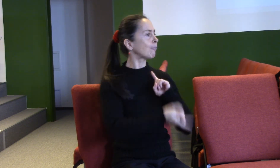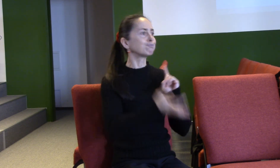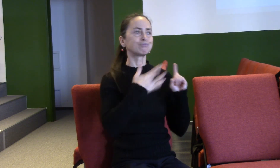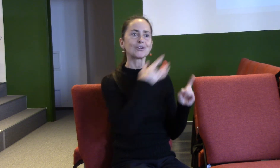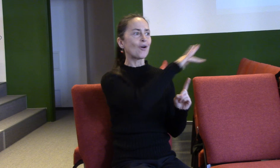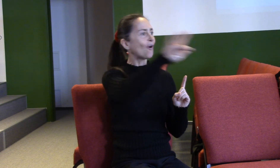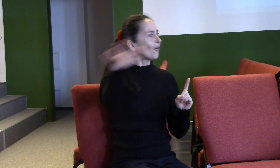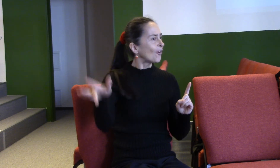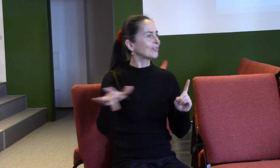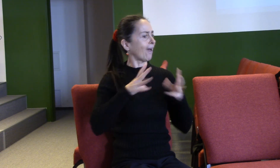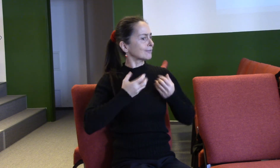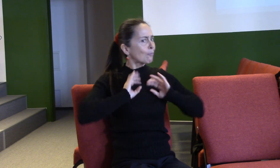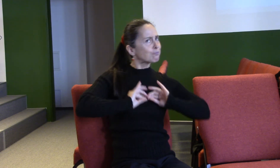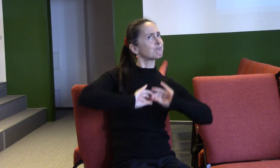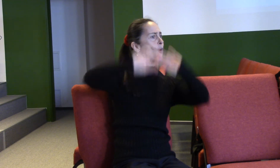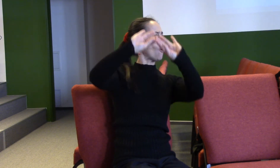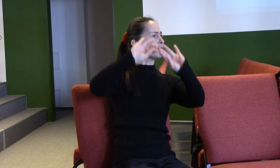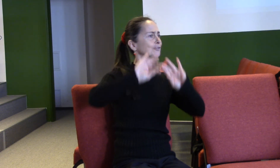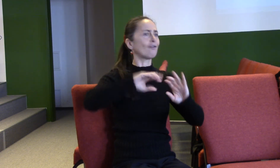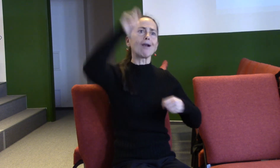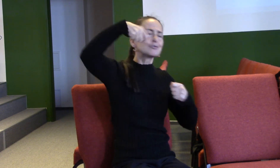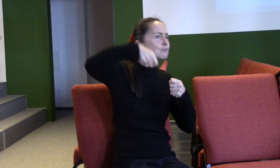přijal nás za své osobní přátelé a spolupracovníky.